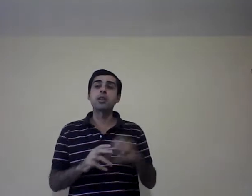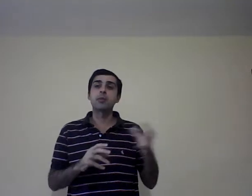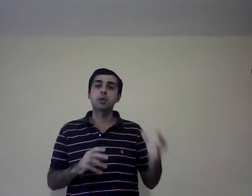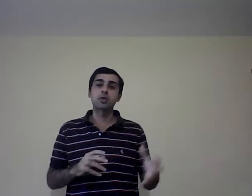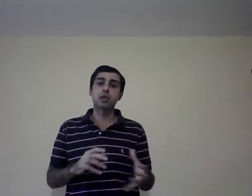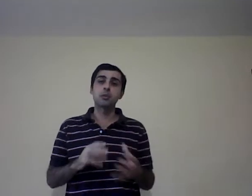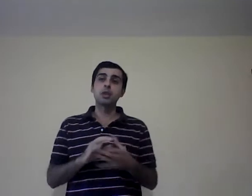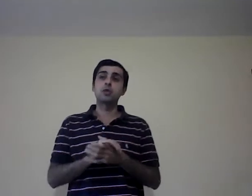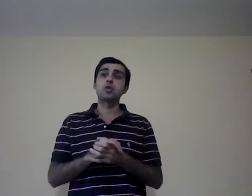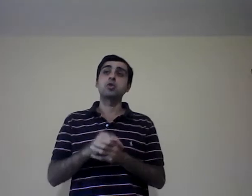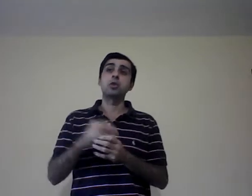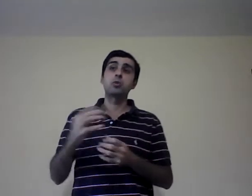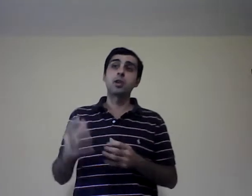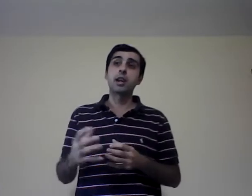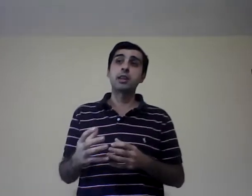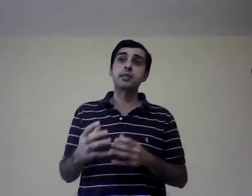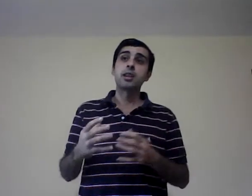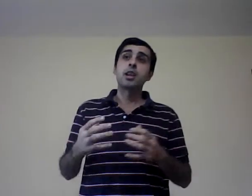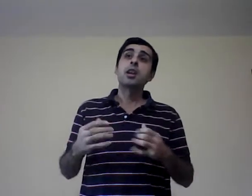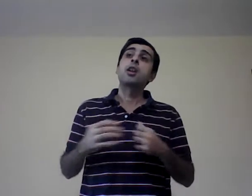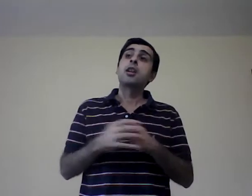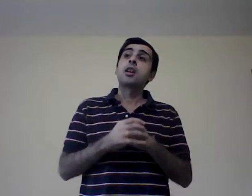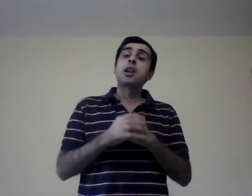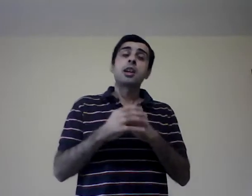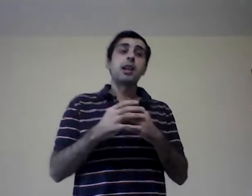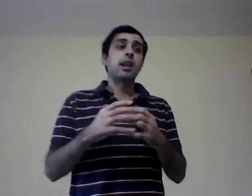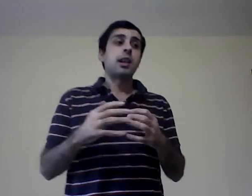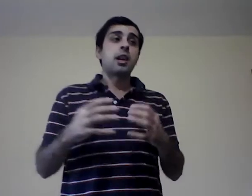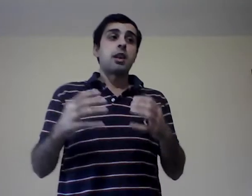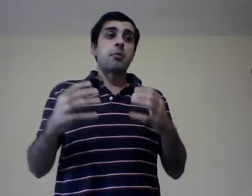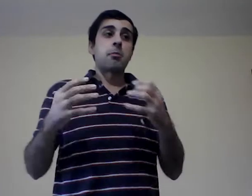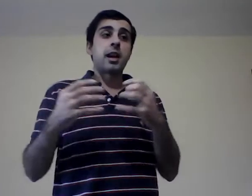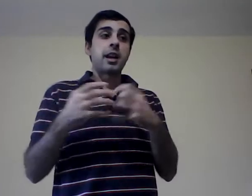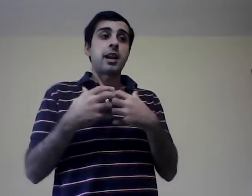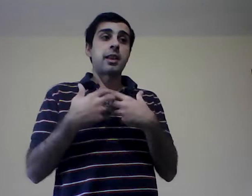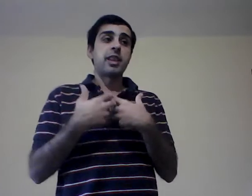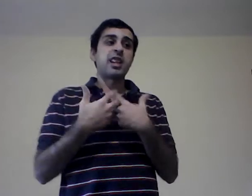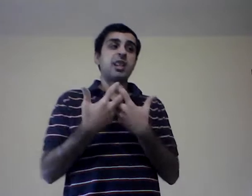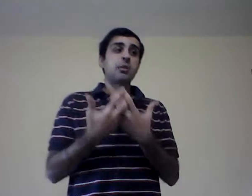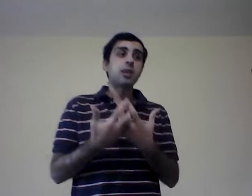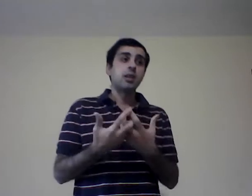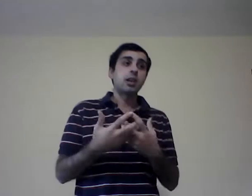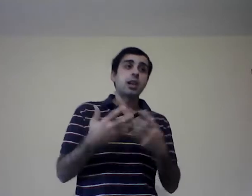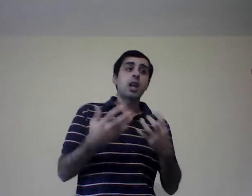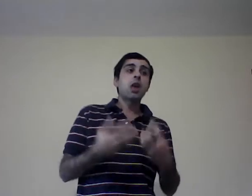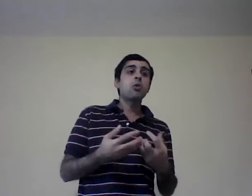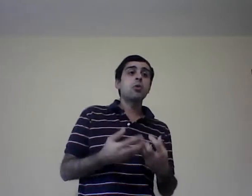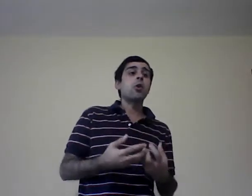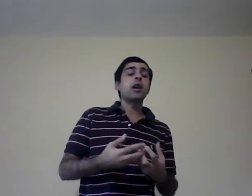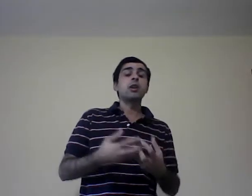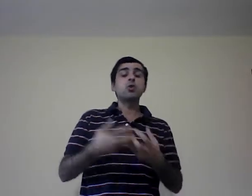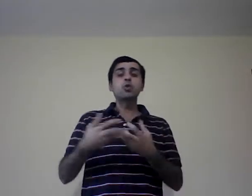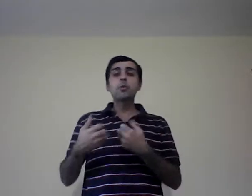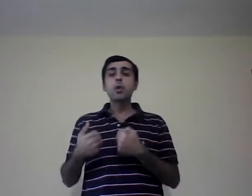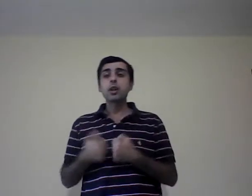de procedimientos, circulares, que van a describir, cada uno, en su puesto,